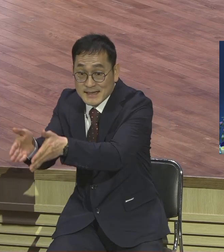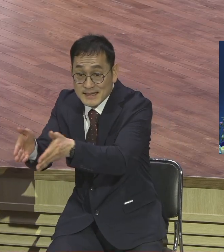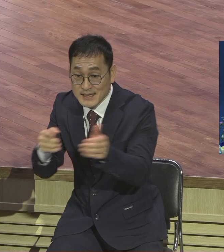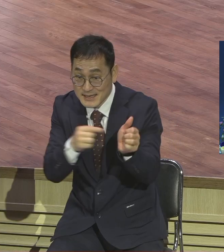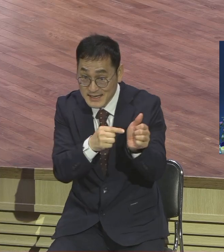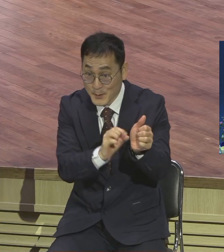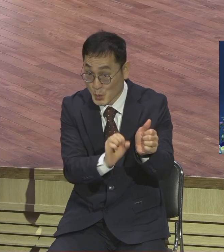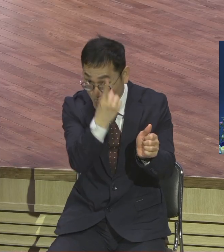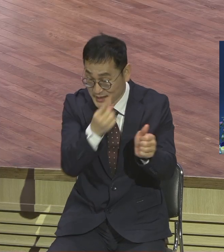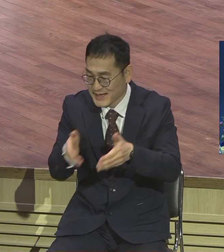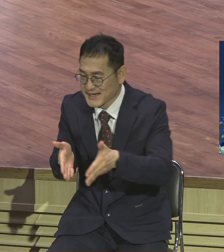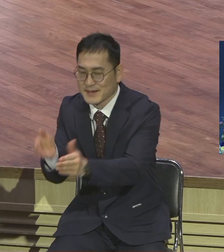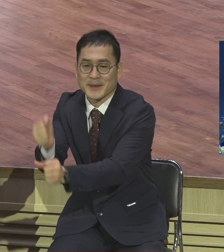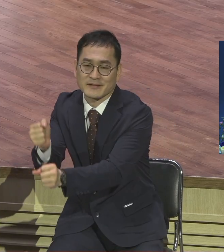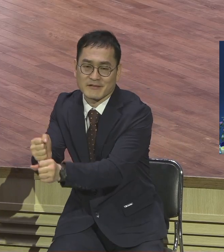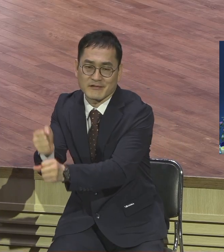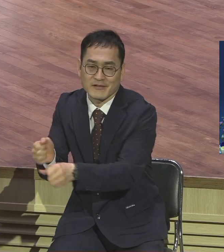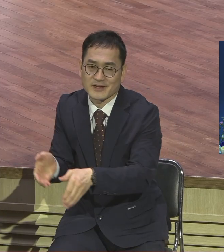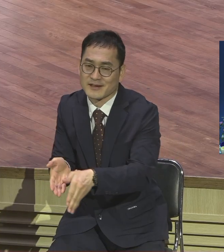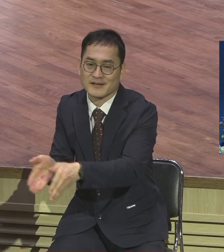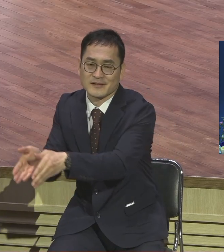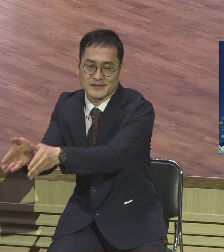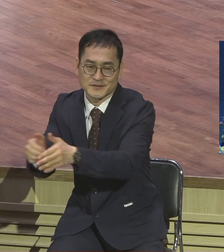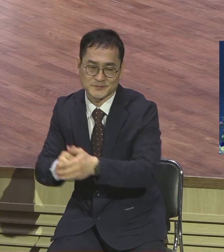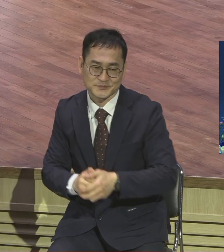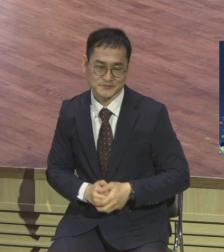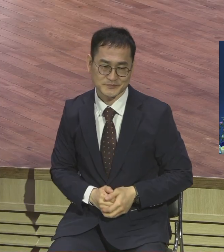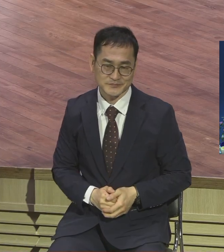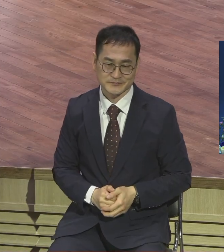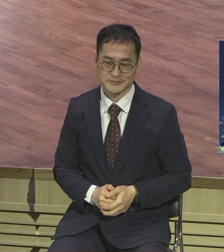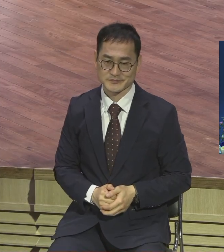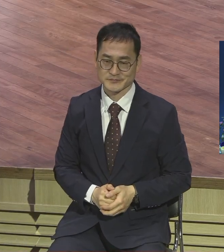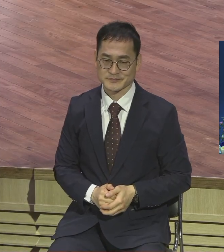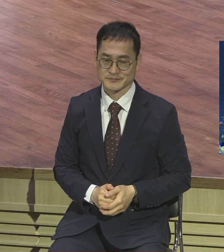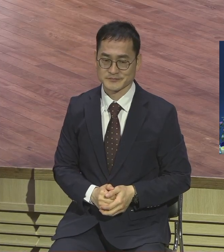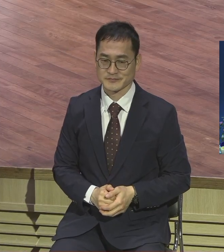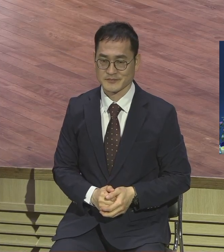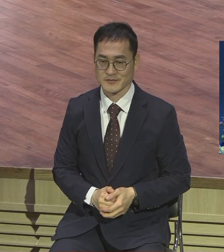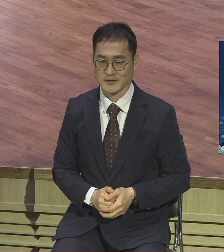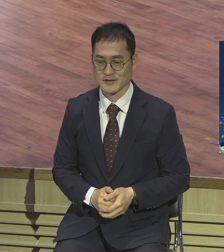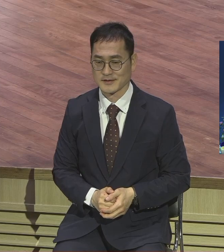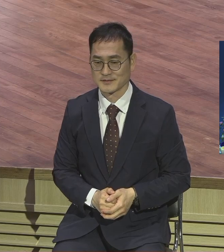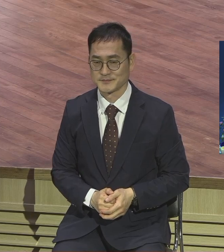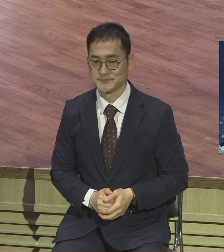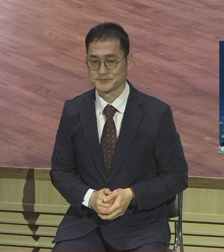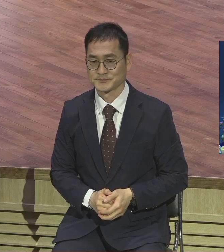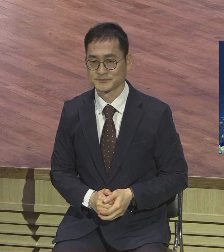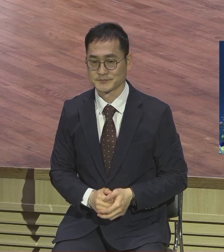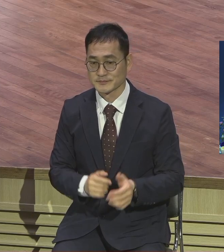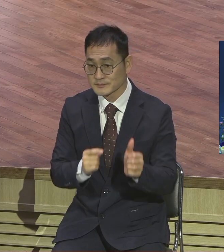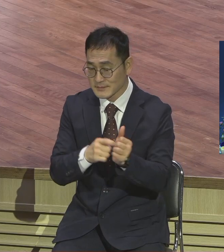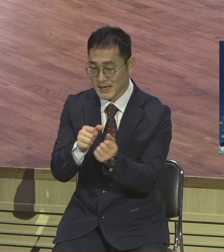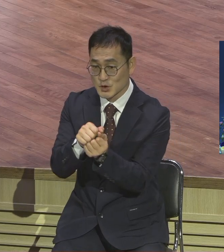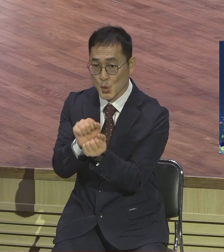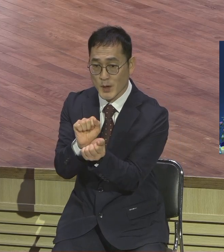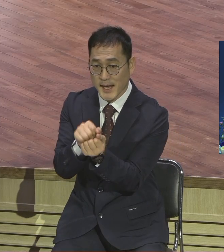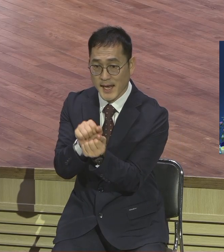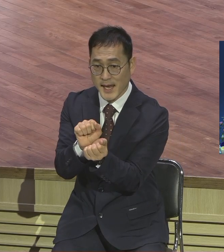세워진 거예요 기념한다고 야구부에게는 껍데기를 의미하는 조갑이라는